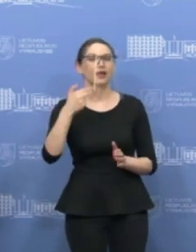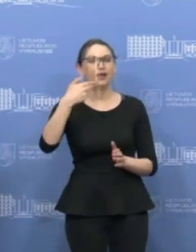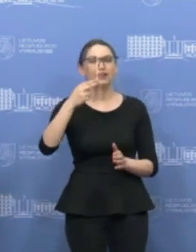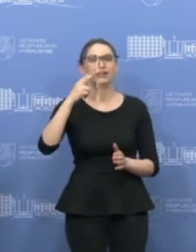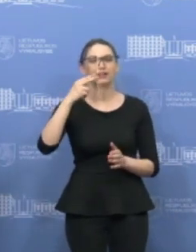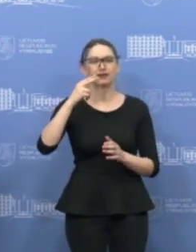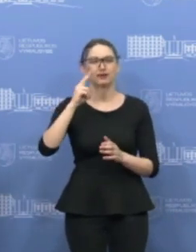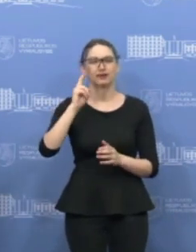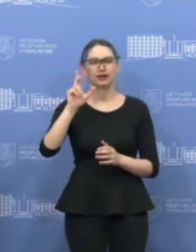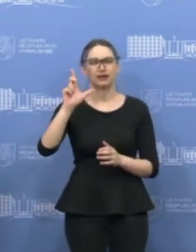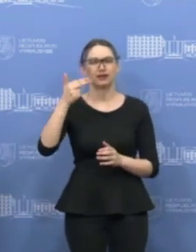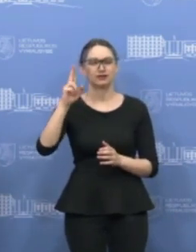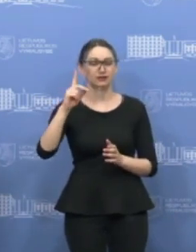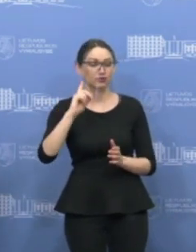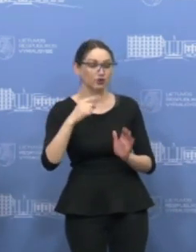prašau.